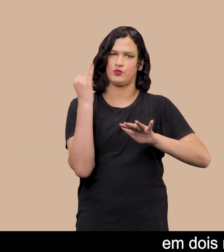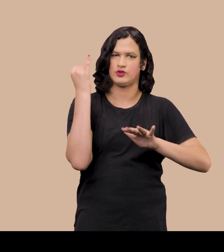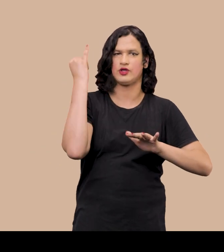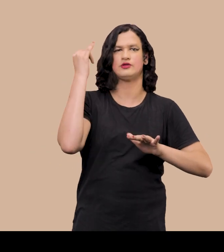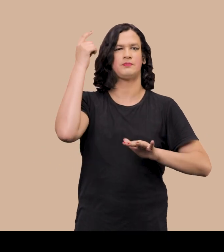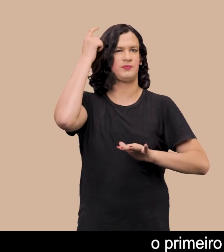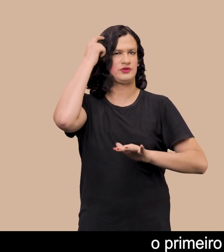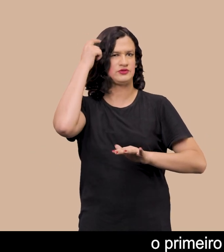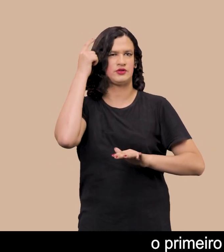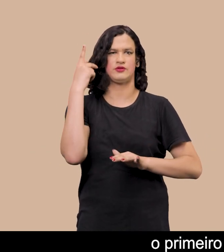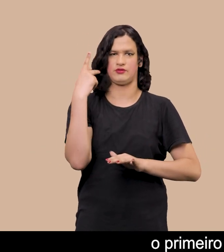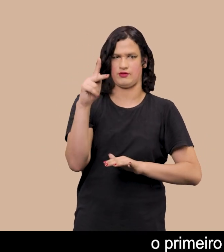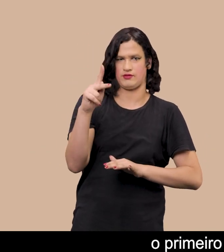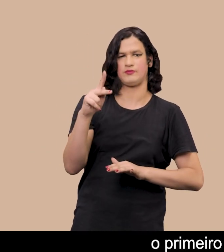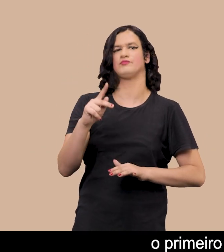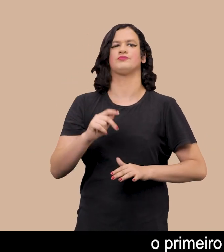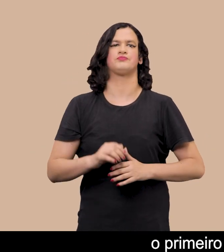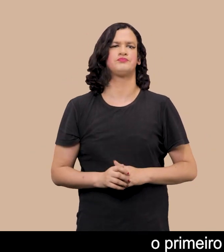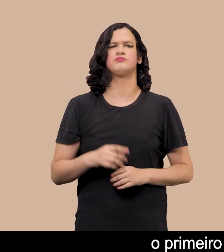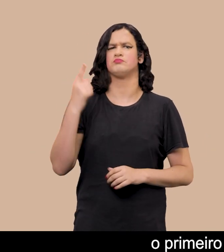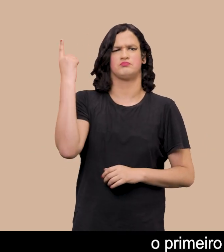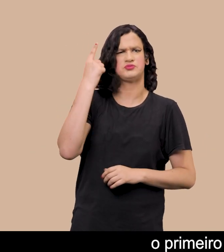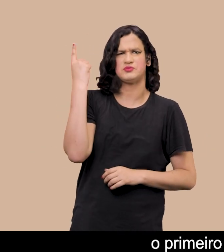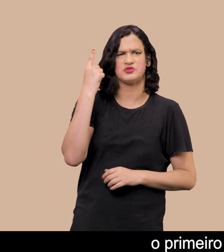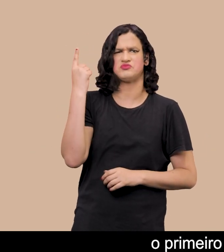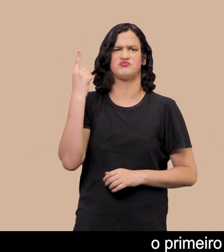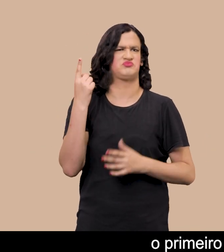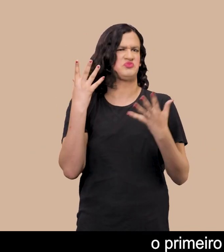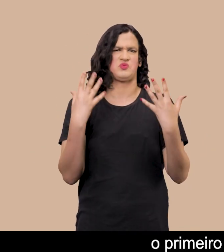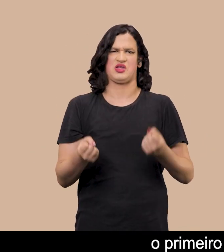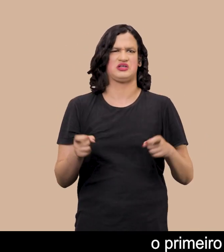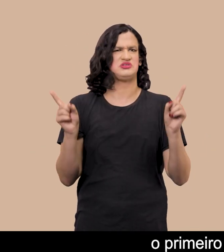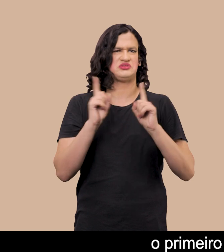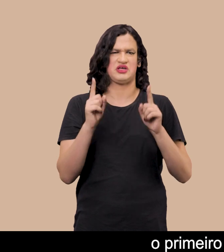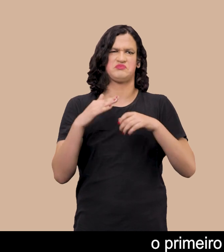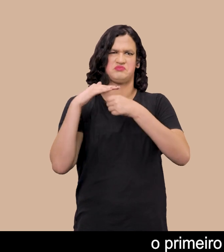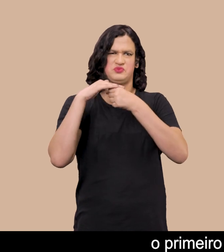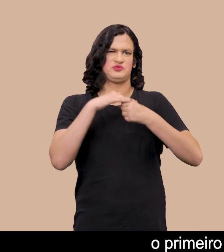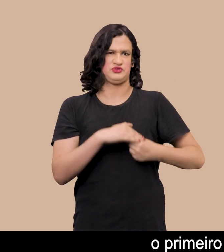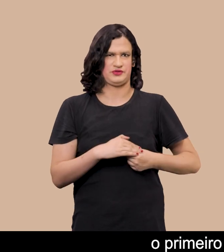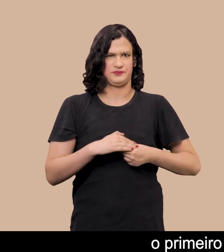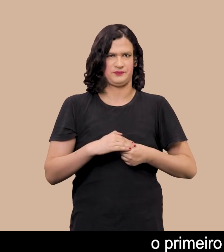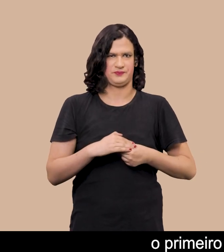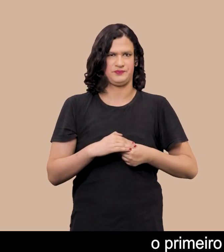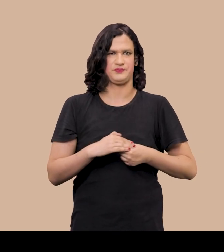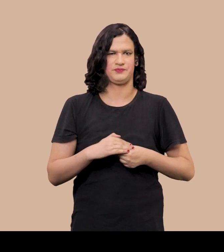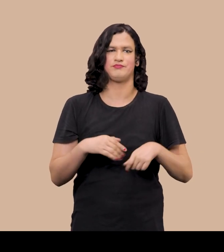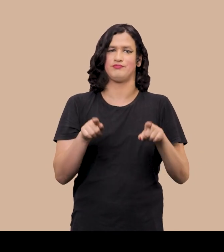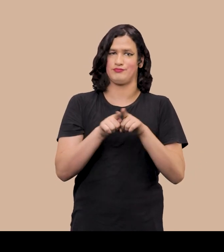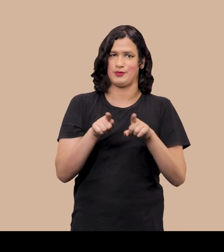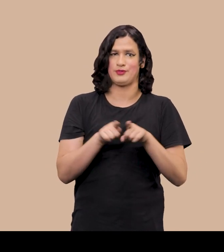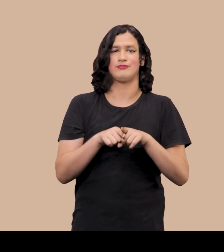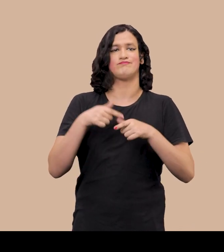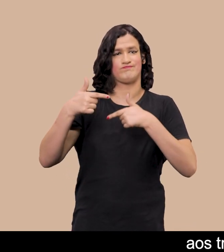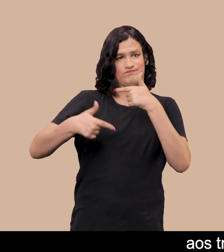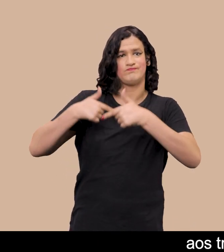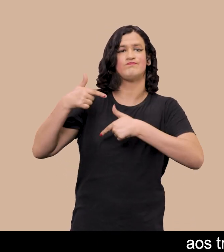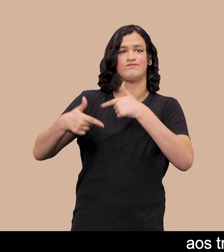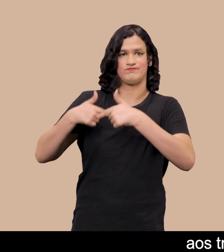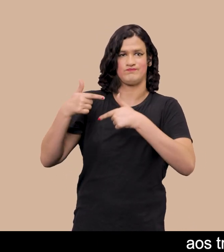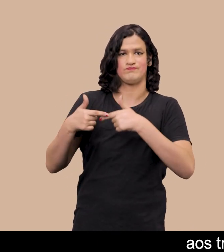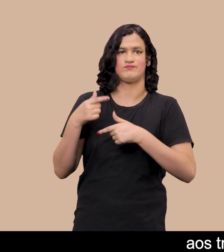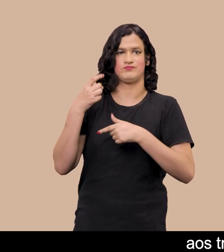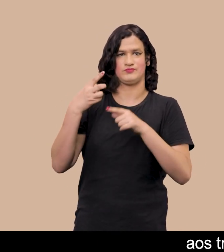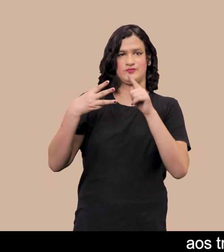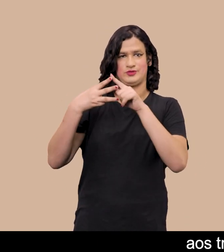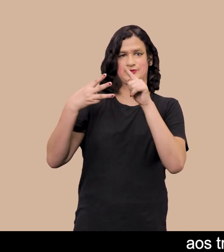artista O primeiro recusa a redução da leitura de quem ela é E, consequentemente, de seu trabalho Aos